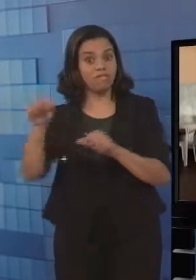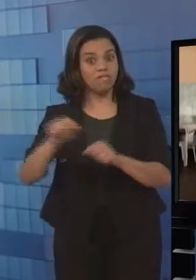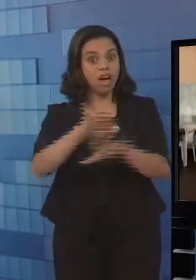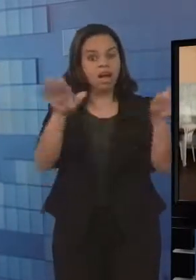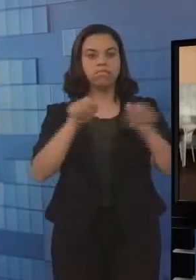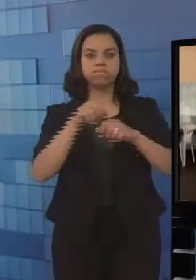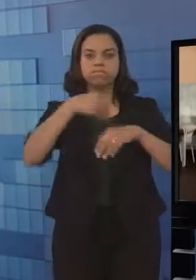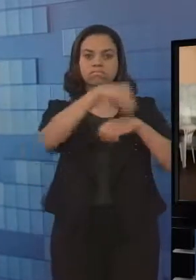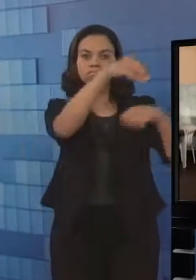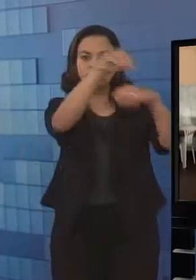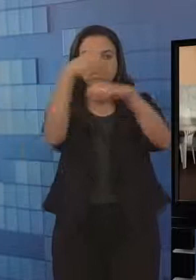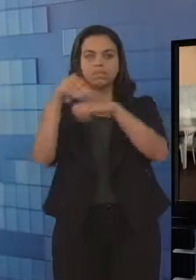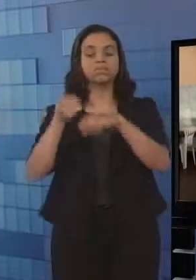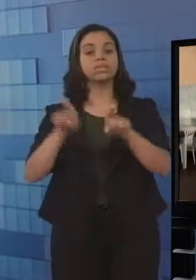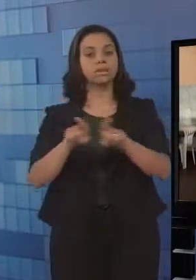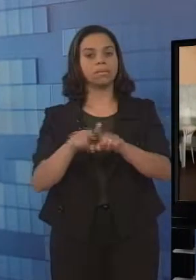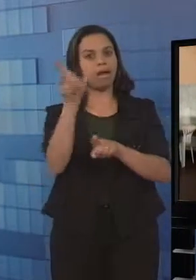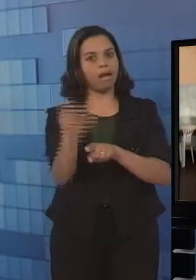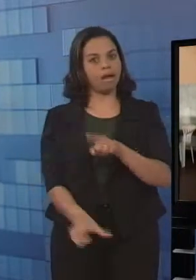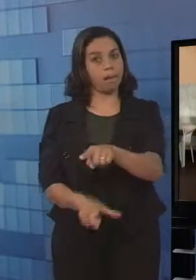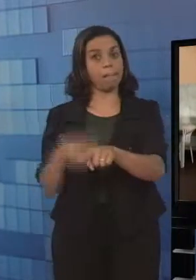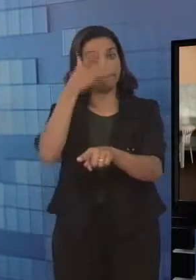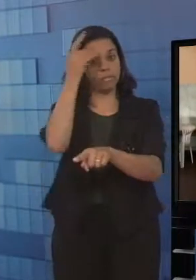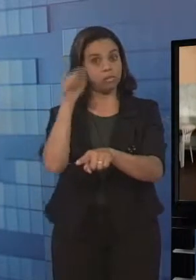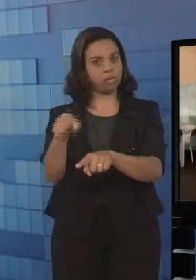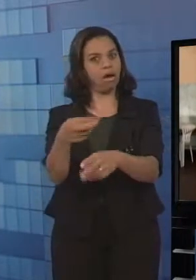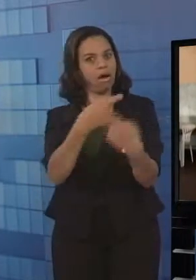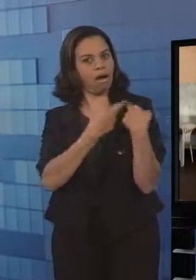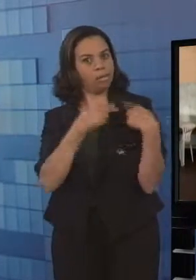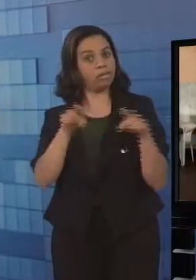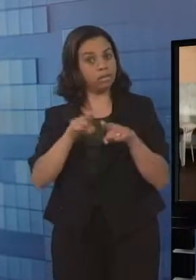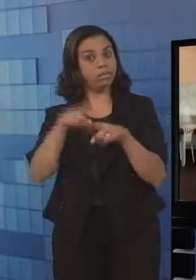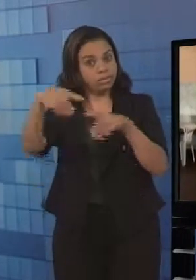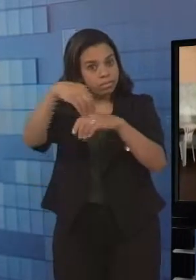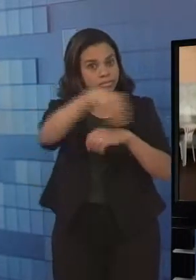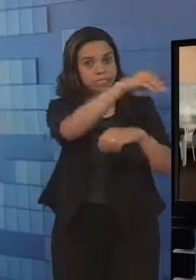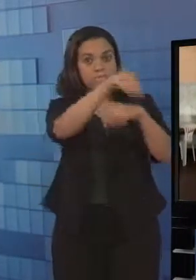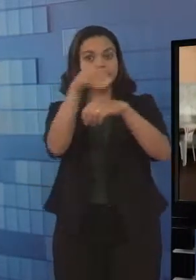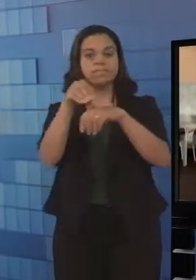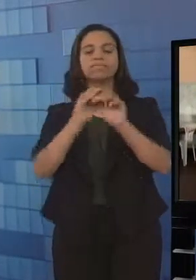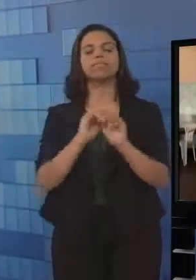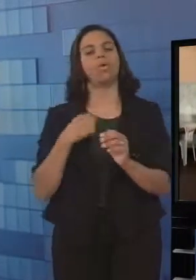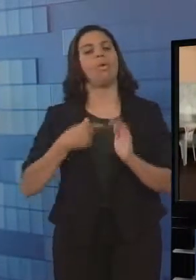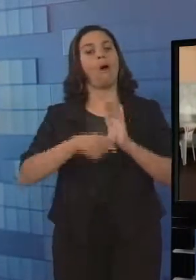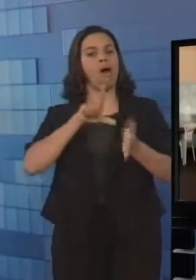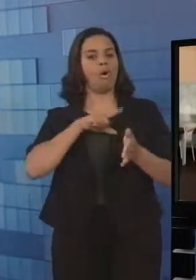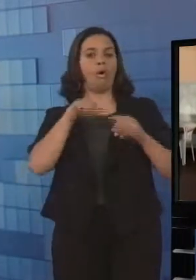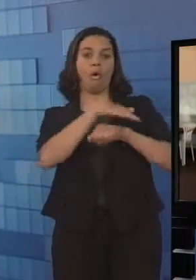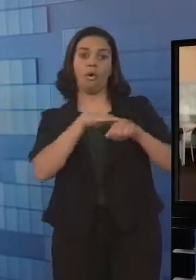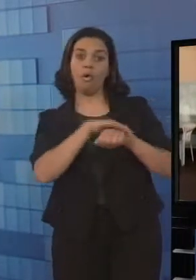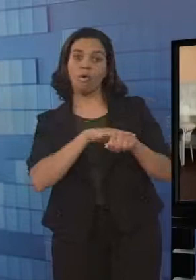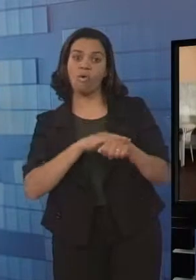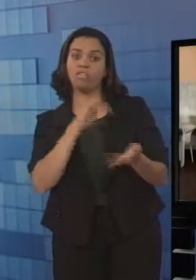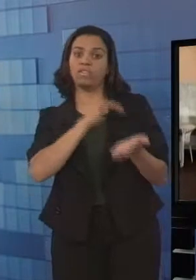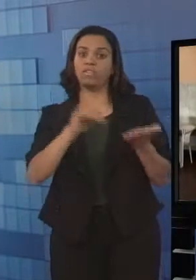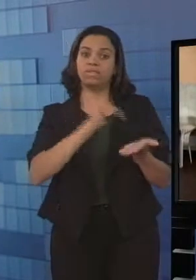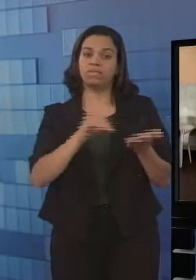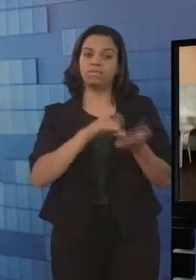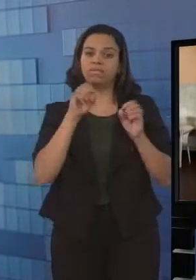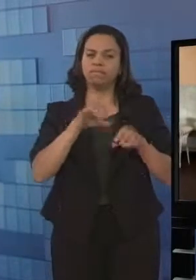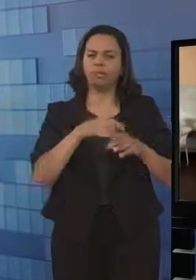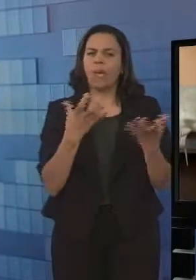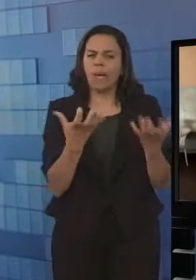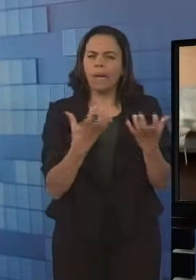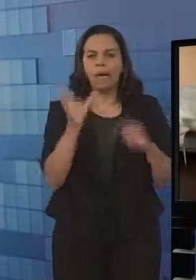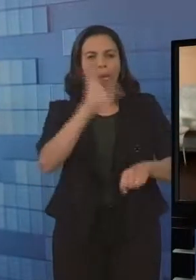disposta, já tinha conversado com o pessoal da secretaria, com o pessoal do governo, de montar um curso de especialização em